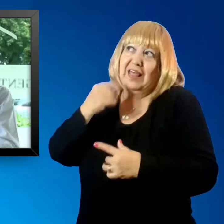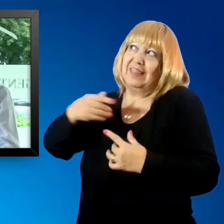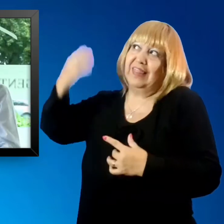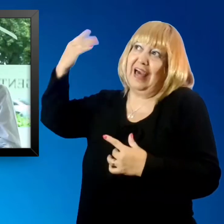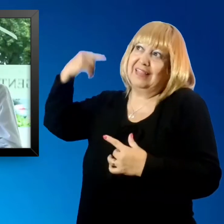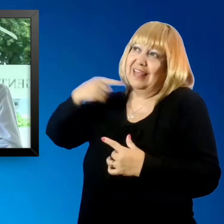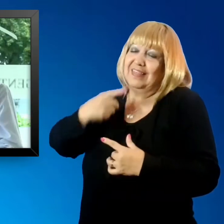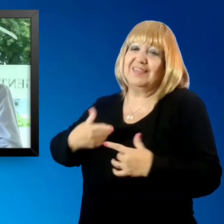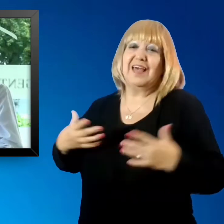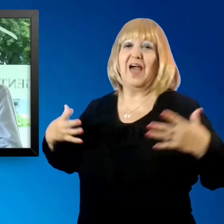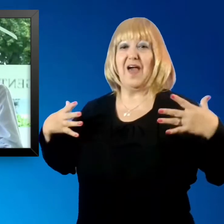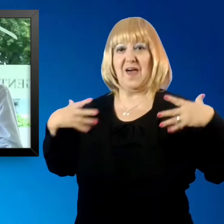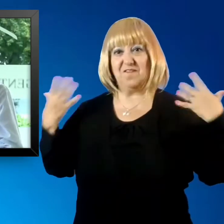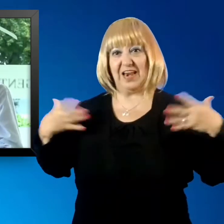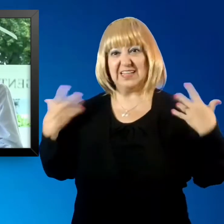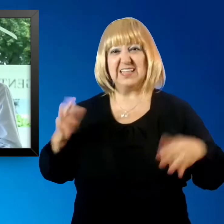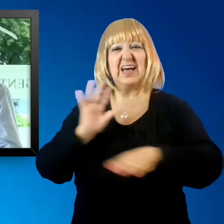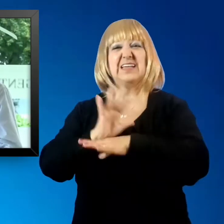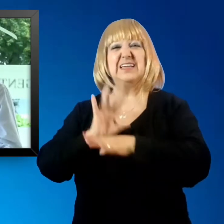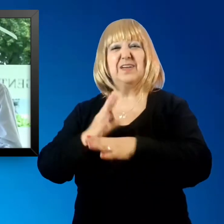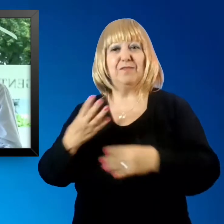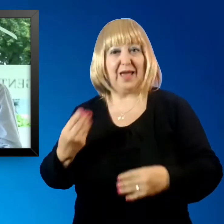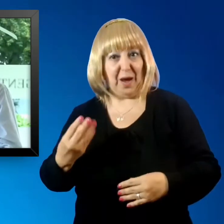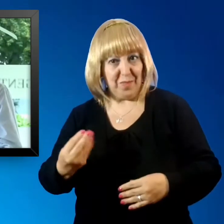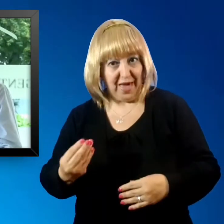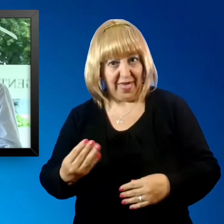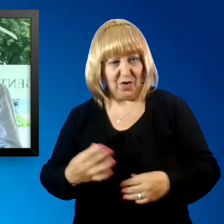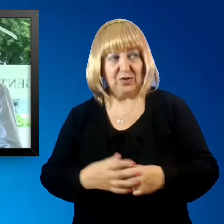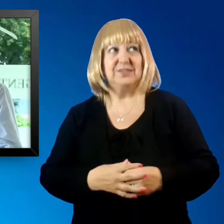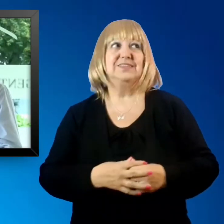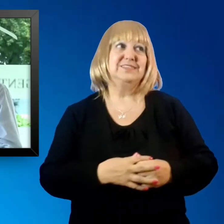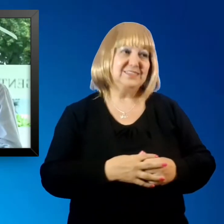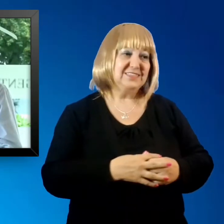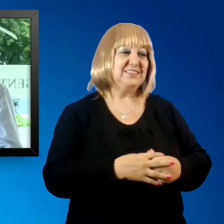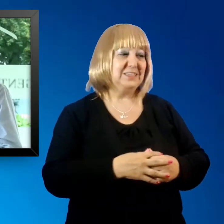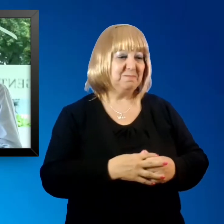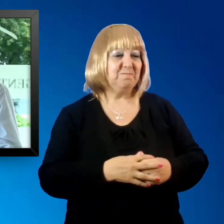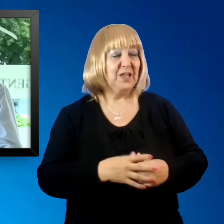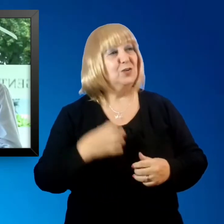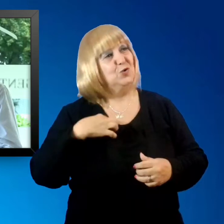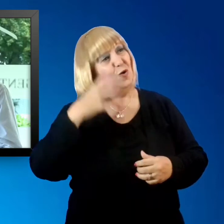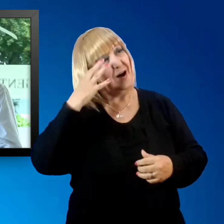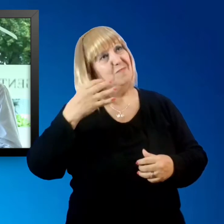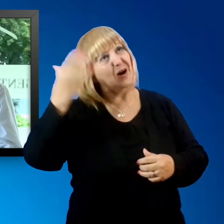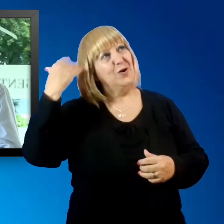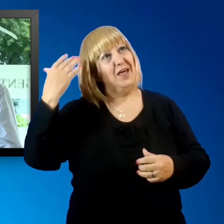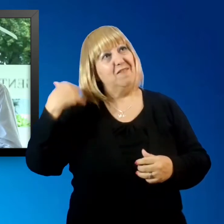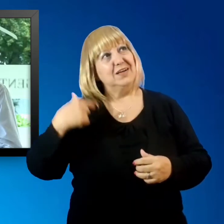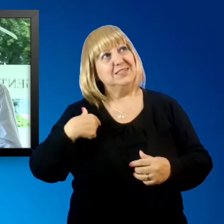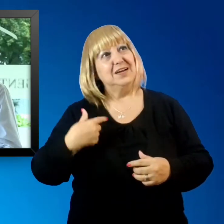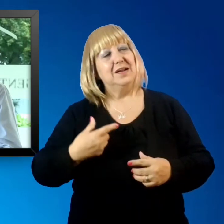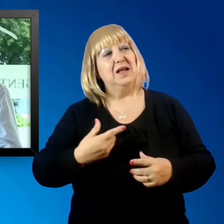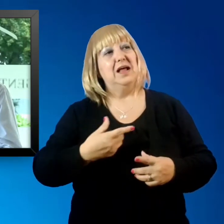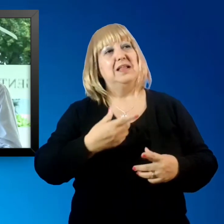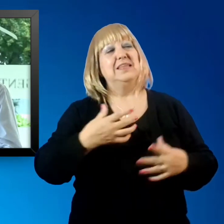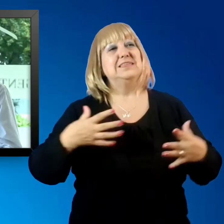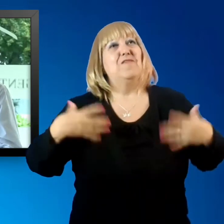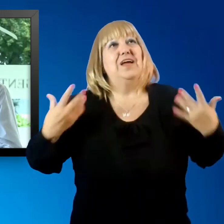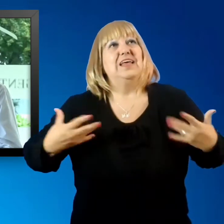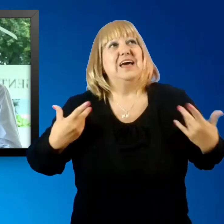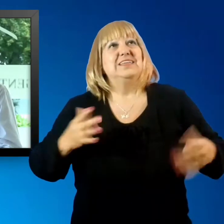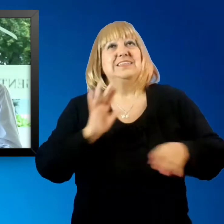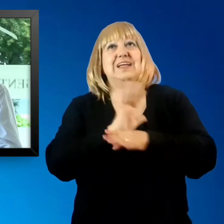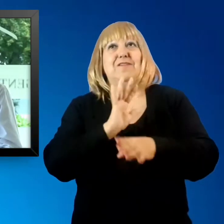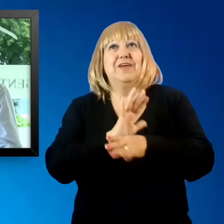Exacto. Vos sabés que ayer recordaba eso, que para muchos la felicidad tiene que ver en cierta manera con la